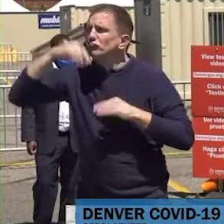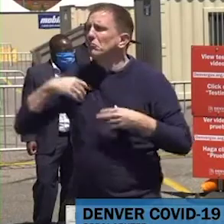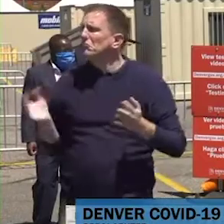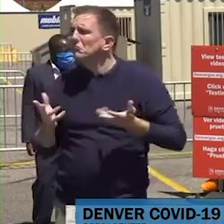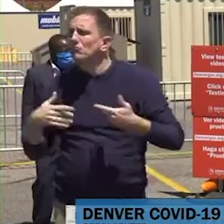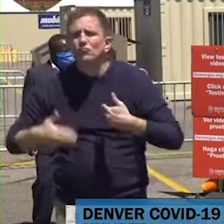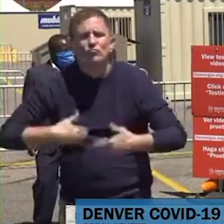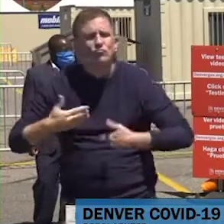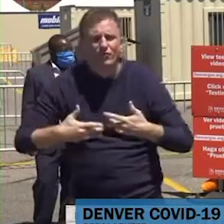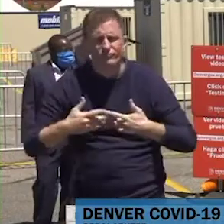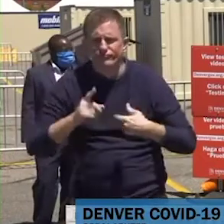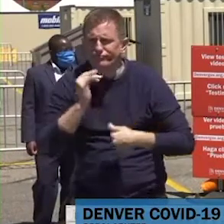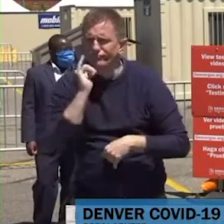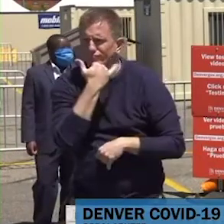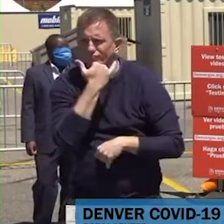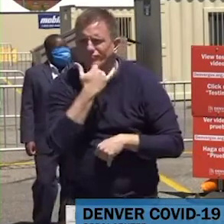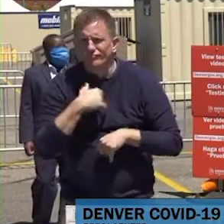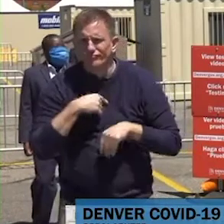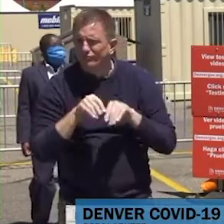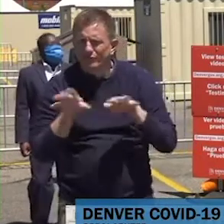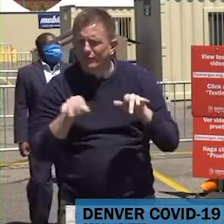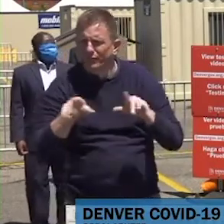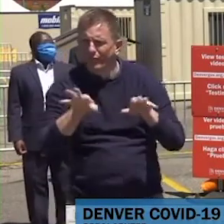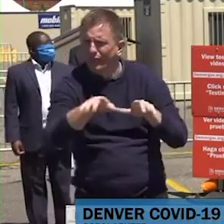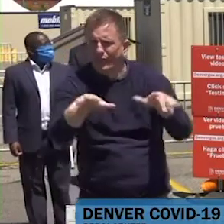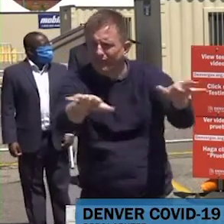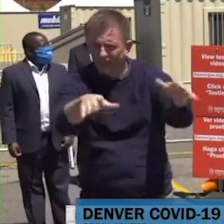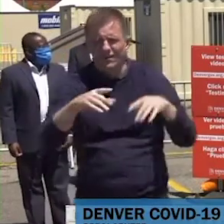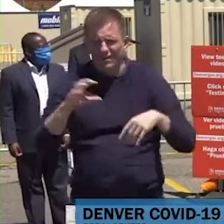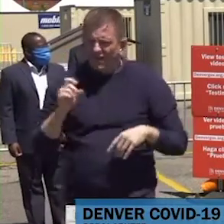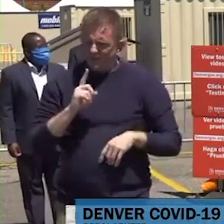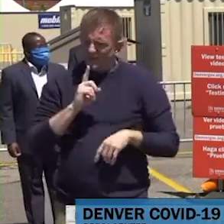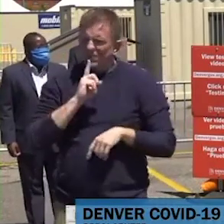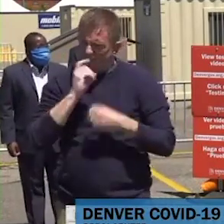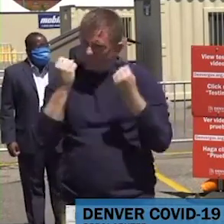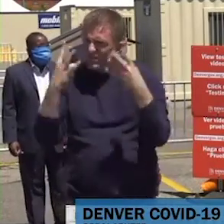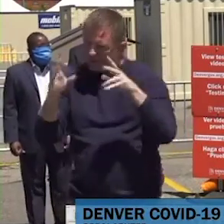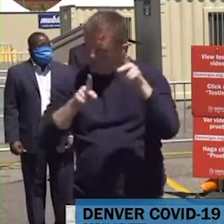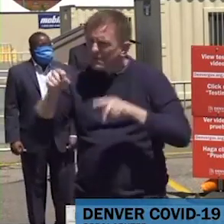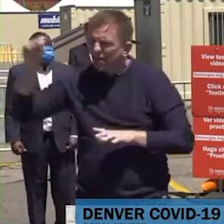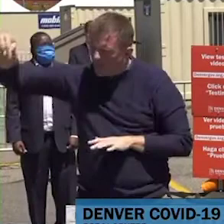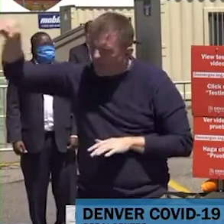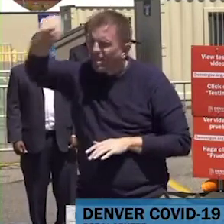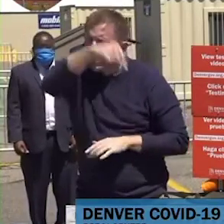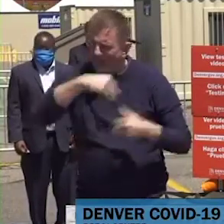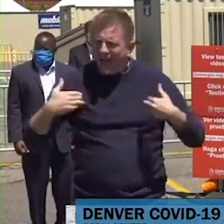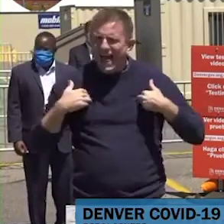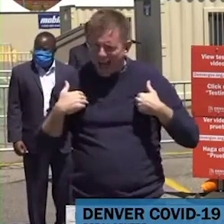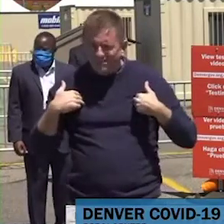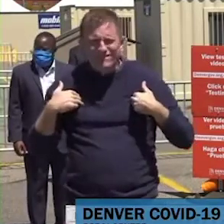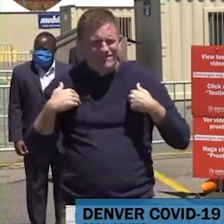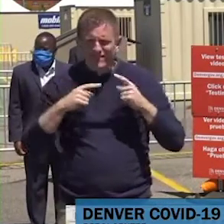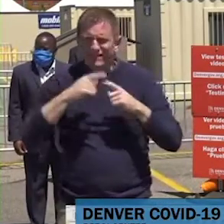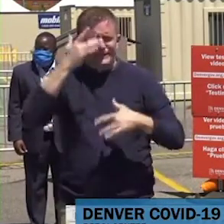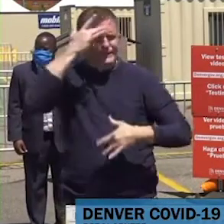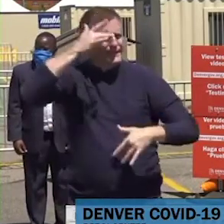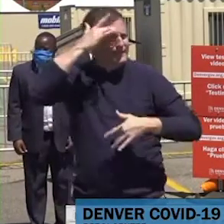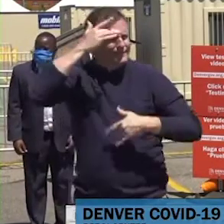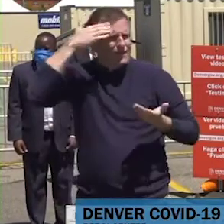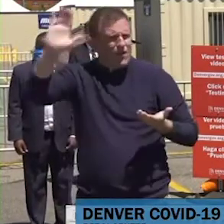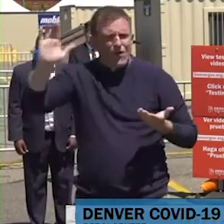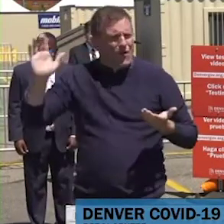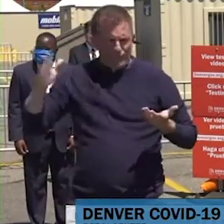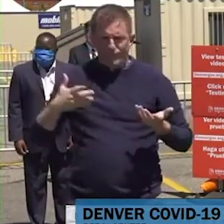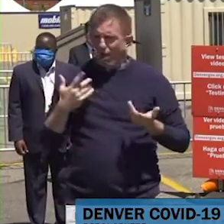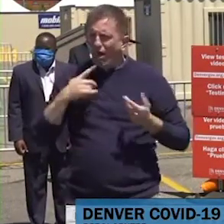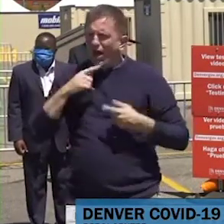para quienes podría ser fatal o los puede llevar a hospitalizaciones sin que ellos estén enfermos. Todavía es un misterio para los